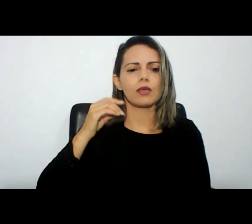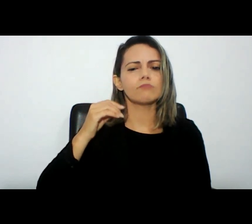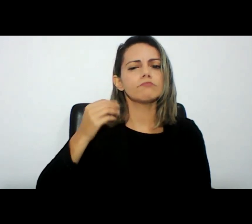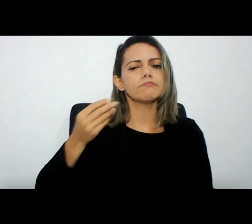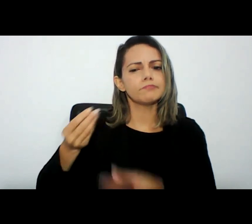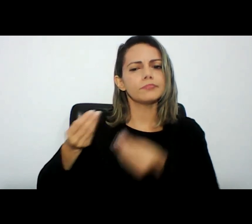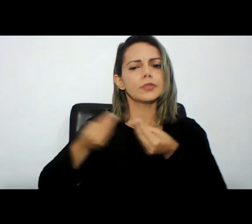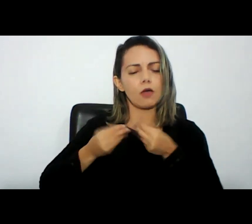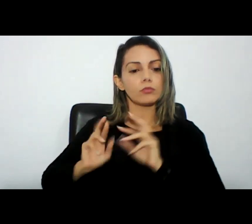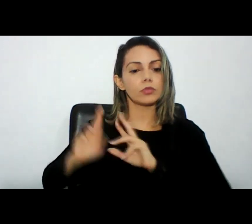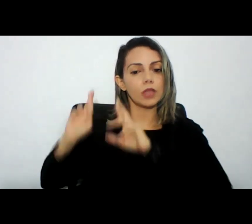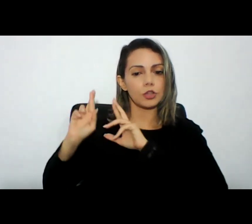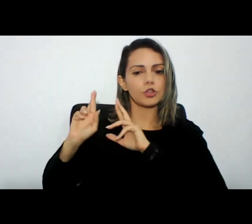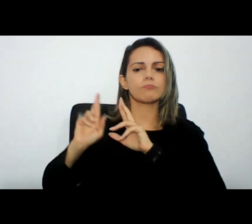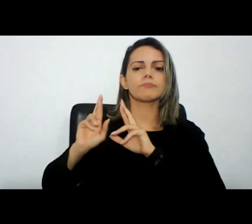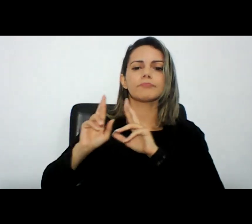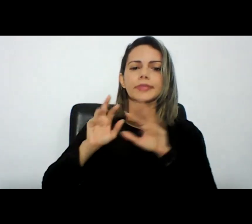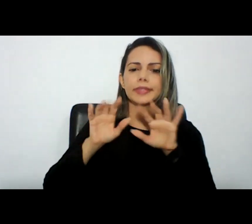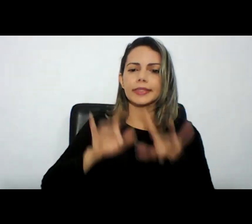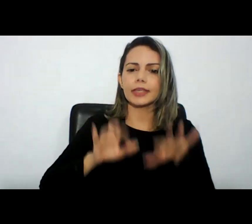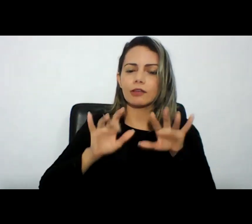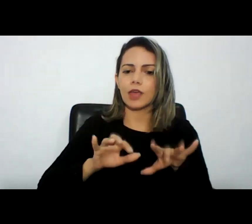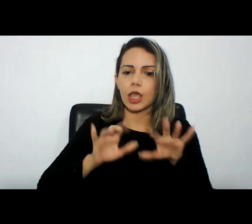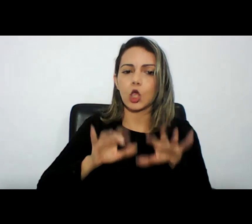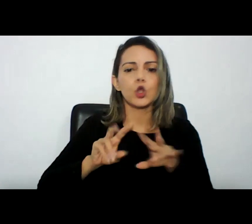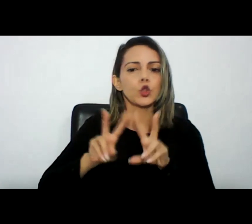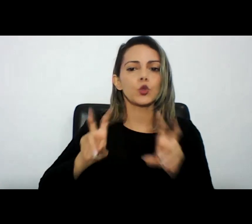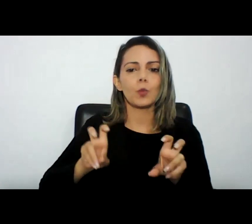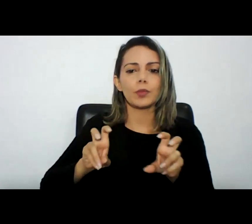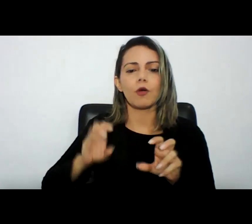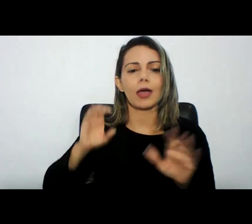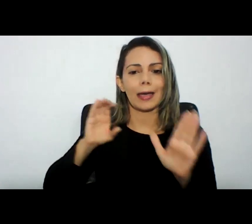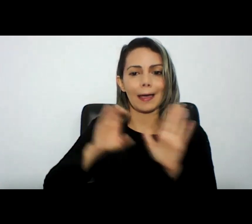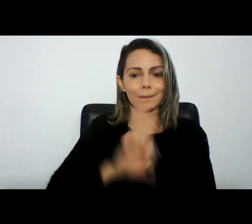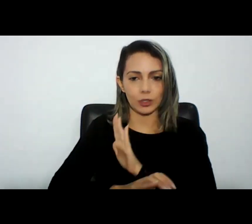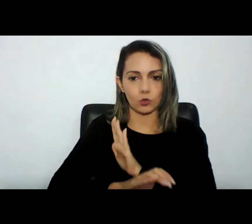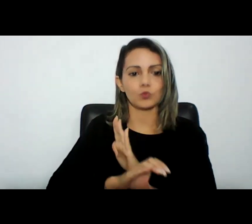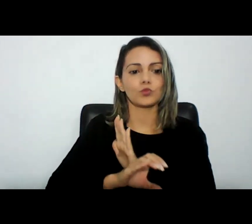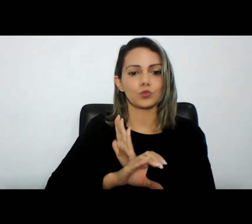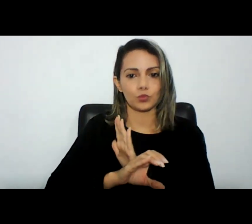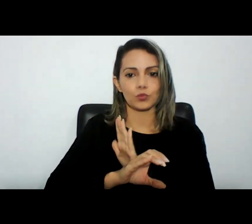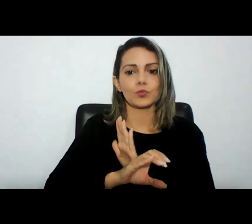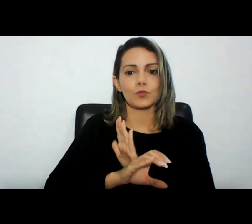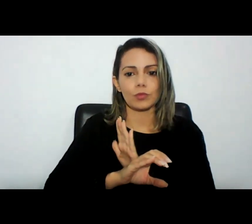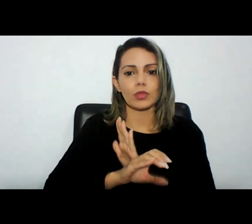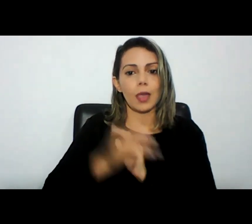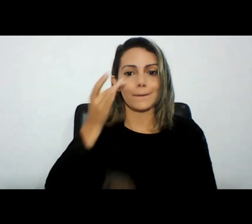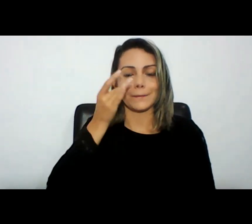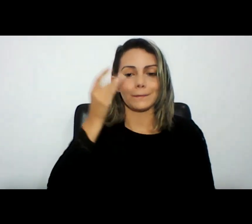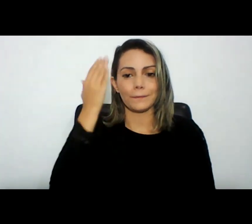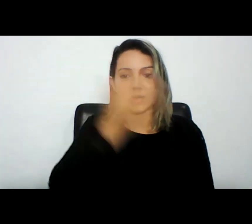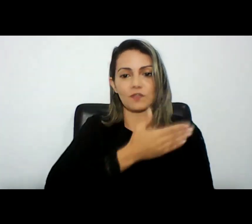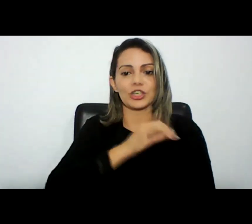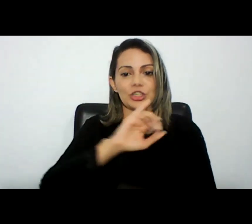o capítulo das provas digitais do novo Código de Processo Penal esse capítulo foi aprovado pela Comissão Especial e